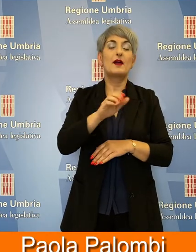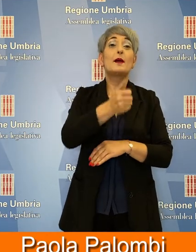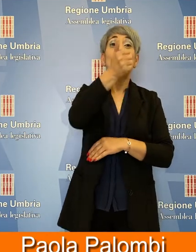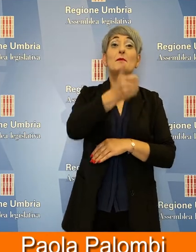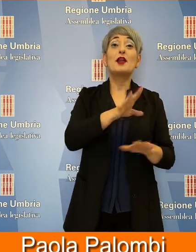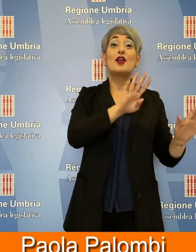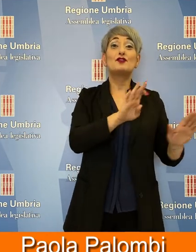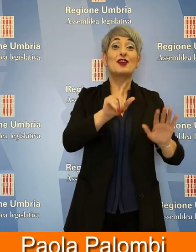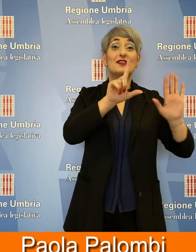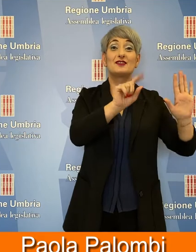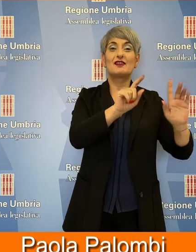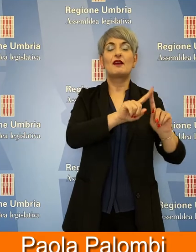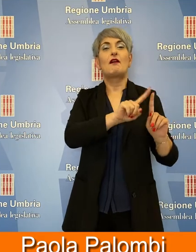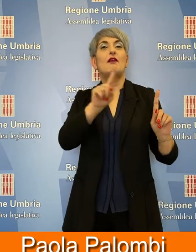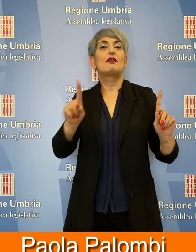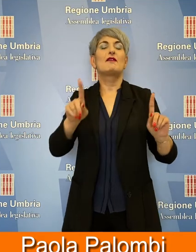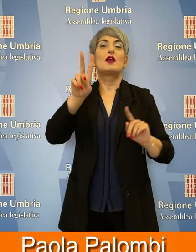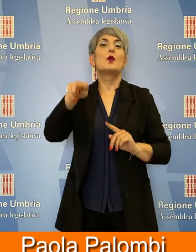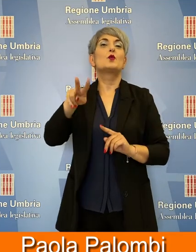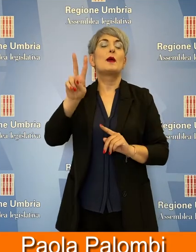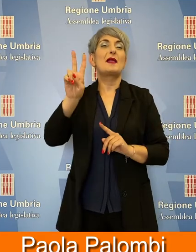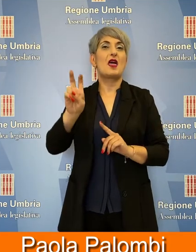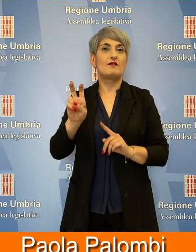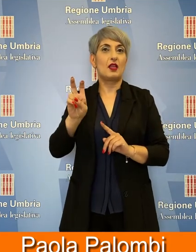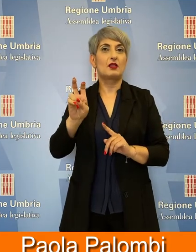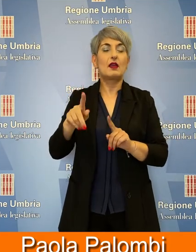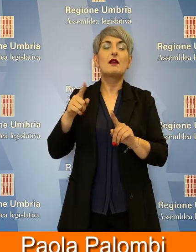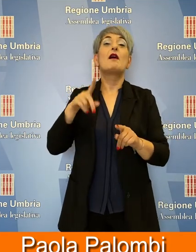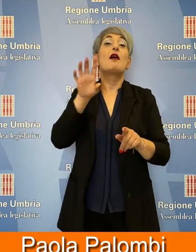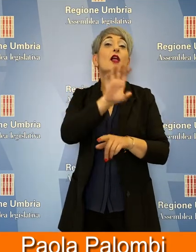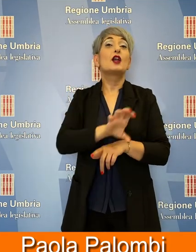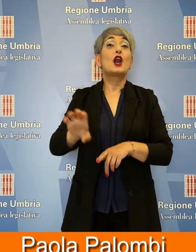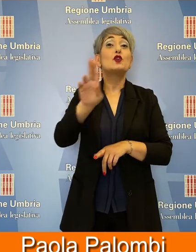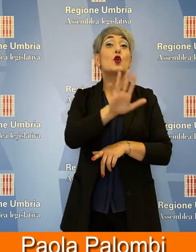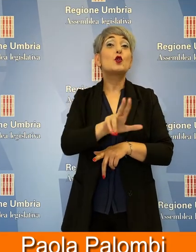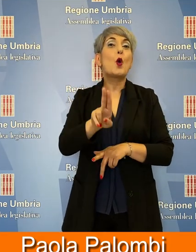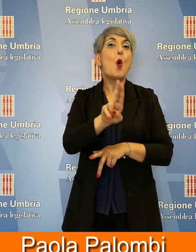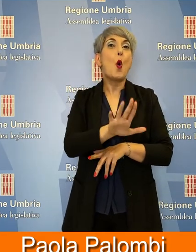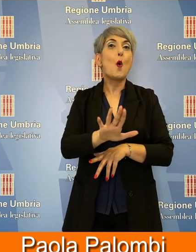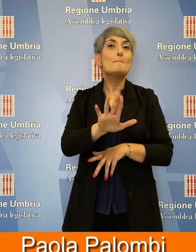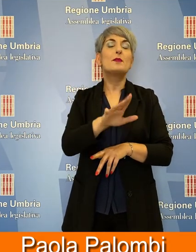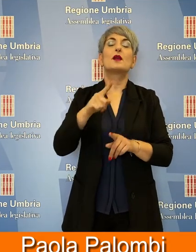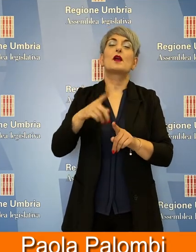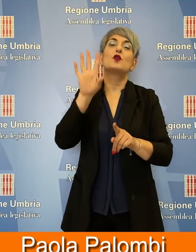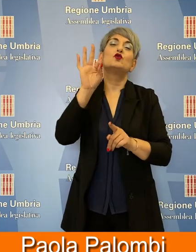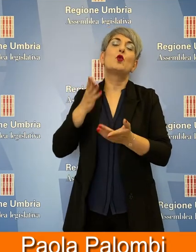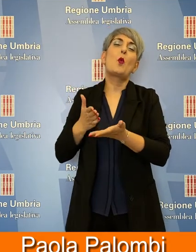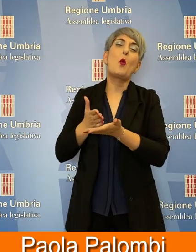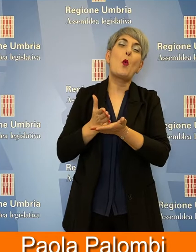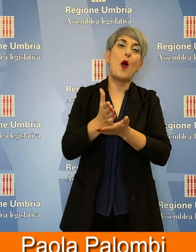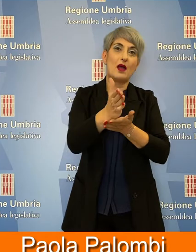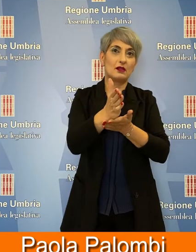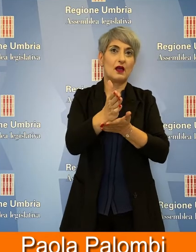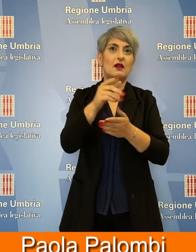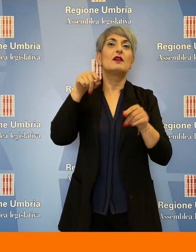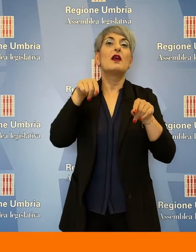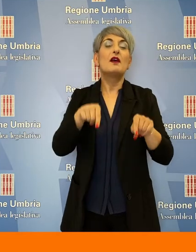1970-2020, la Regione Umbria compie 50 anni. L'evento è stato ricordato con una